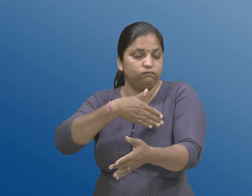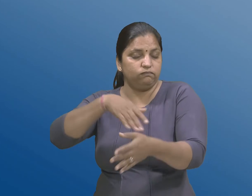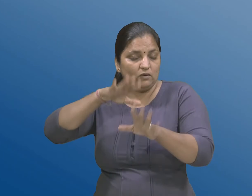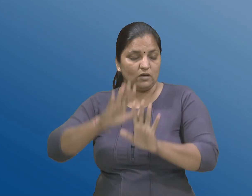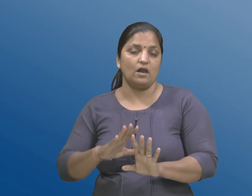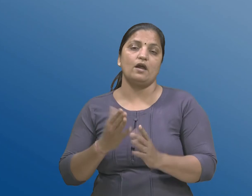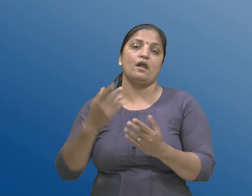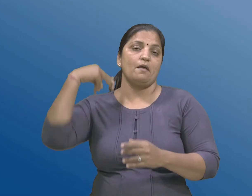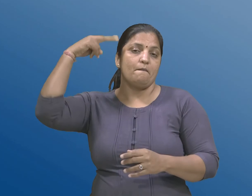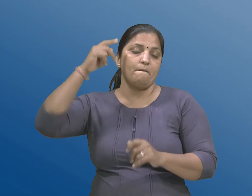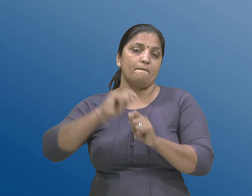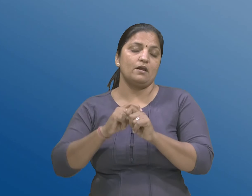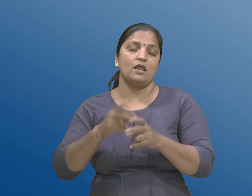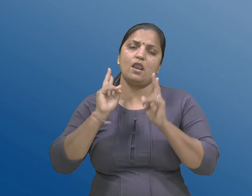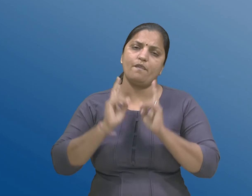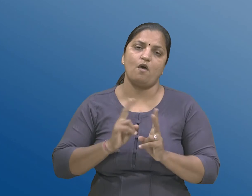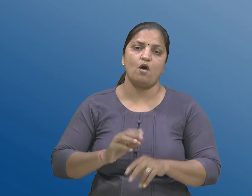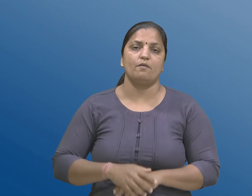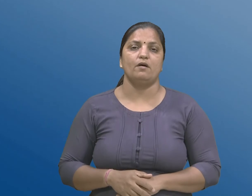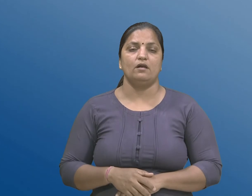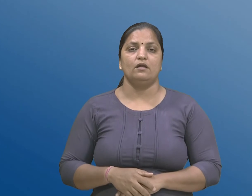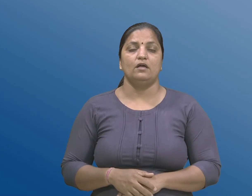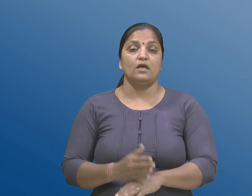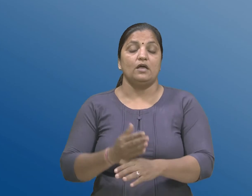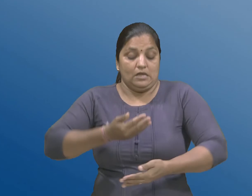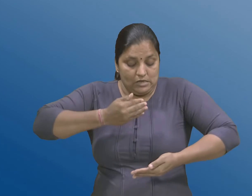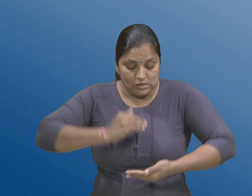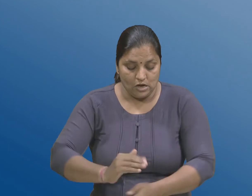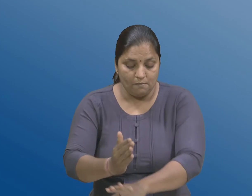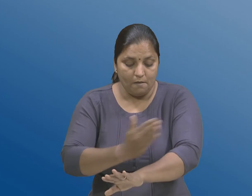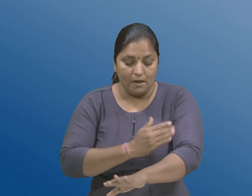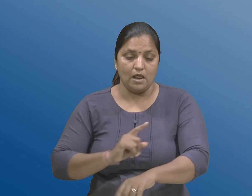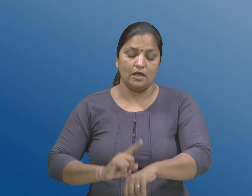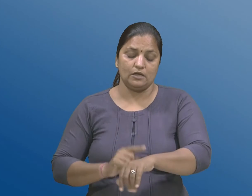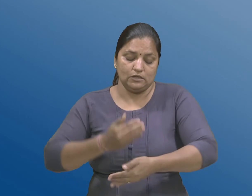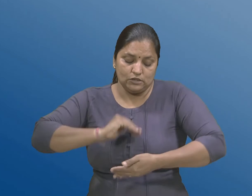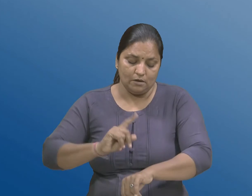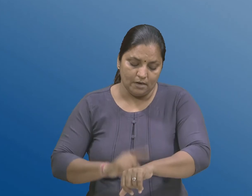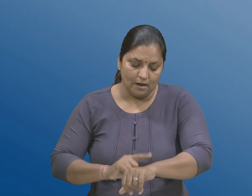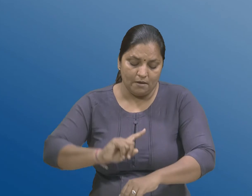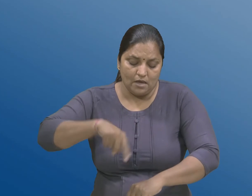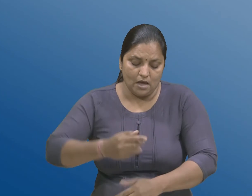ये सामान्य रिते जन्म पहला दर्मियान के पछी तरत थती होई